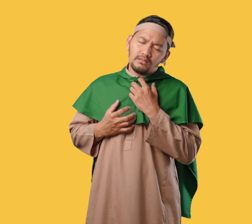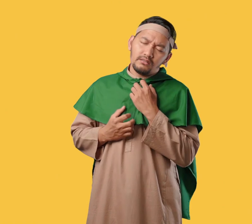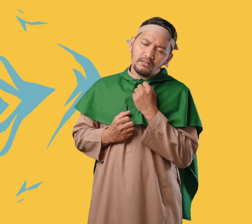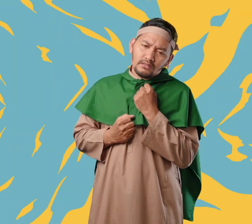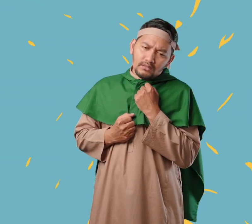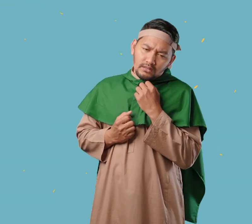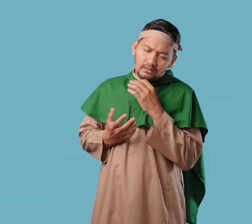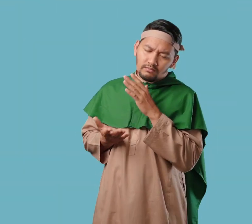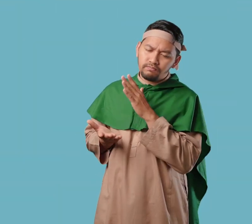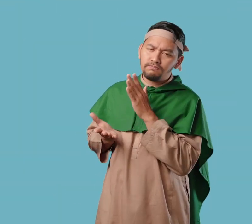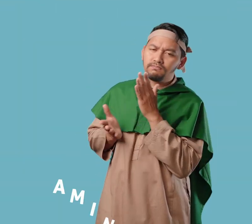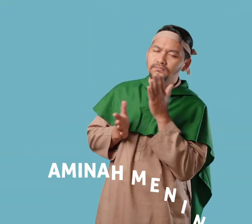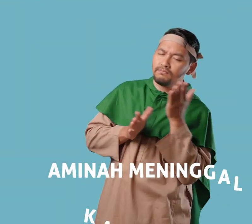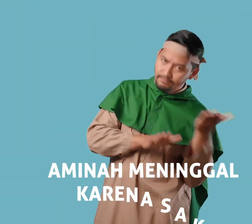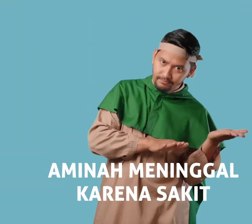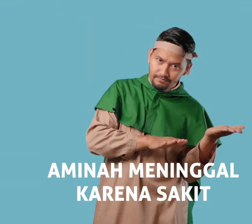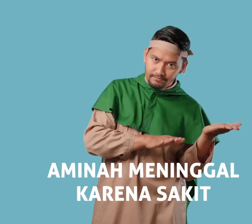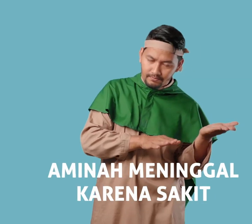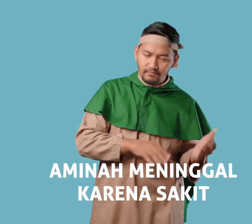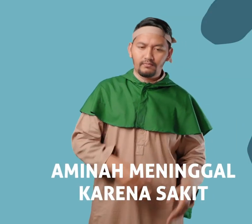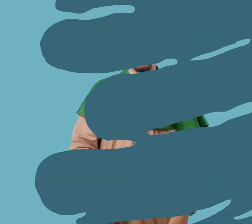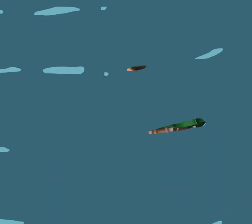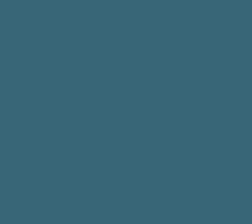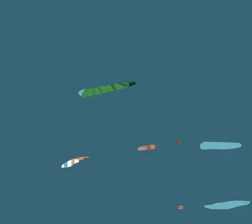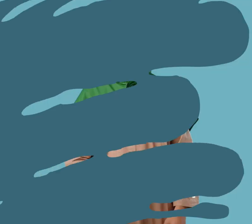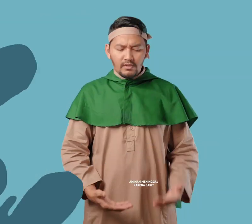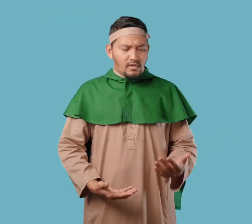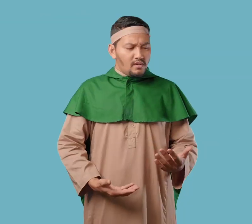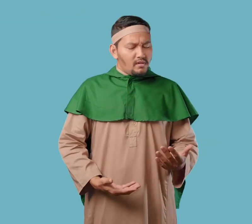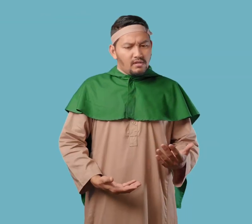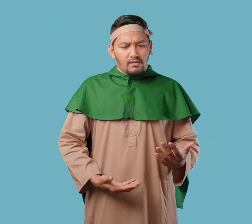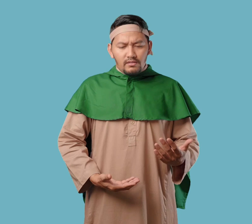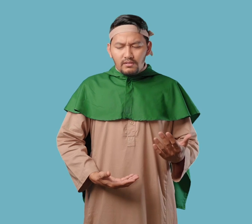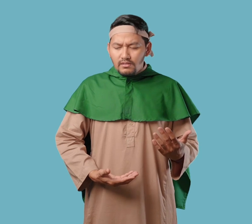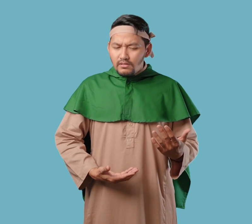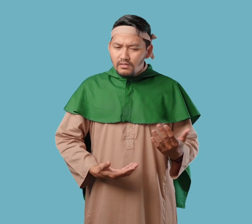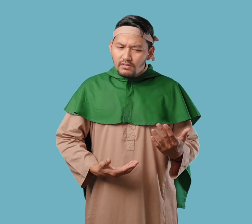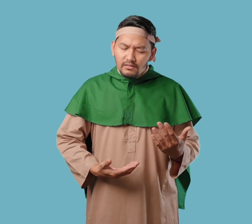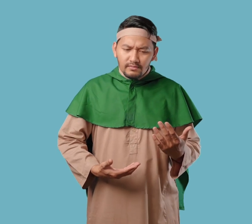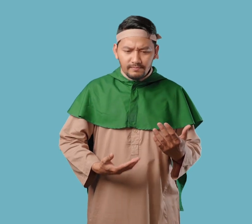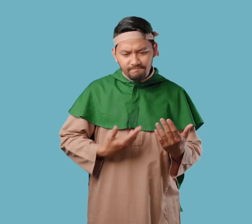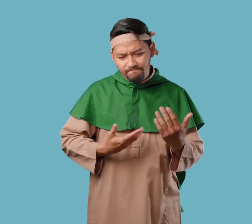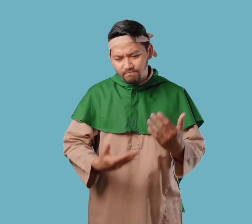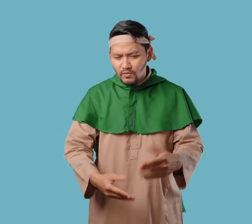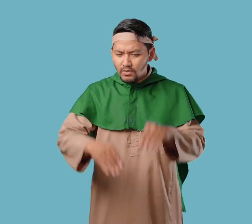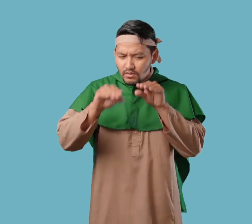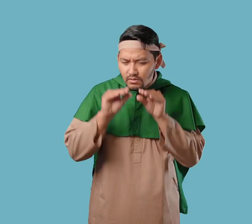kecil Ibunya jatuh sakit dan meninggal Kemudian Abdul Muttalib